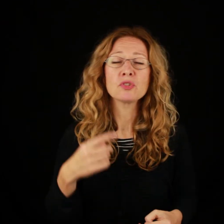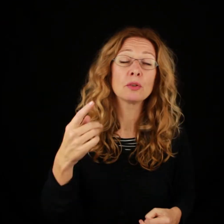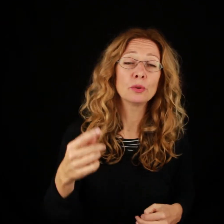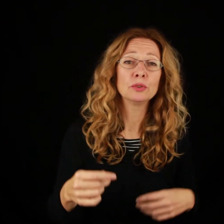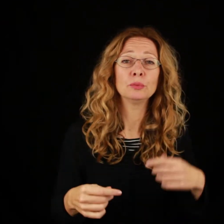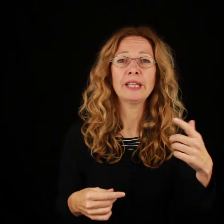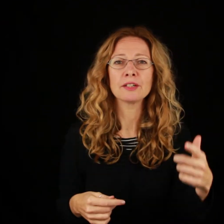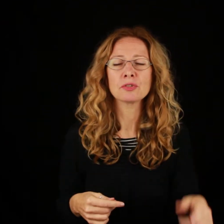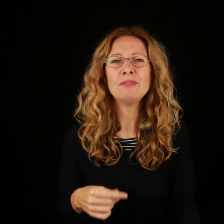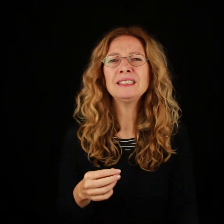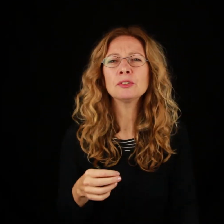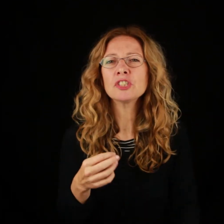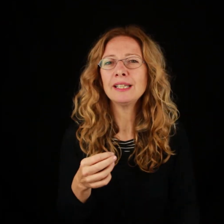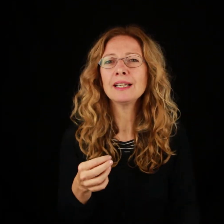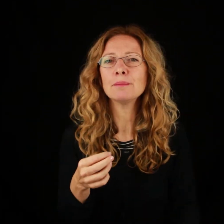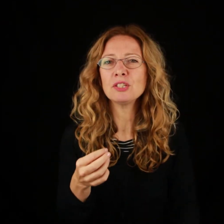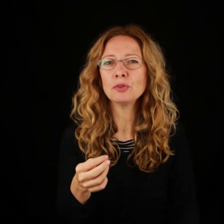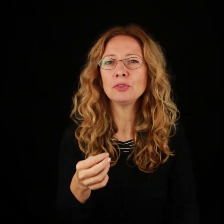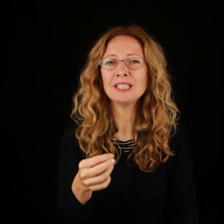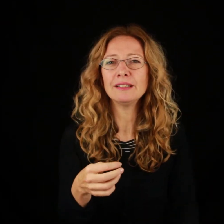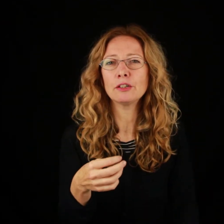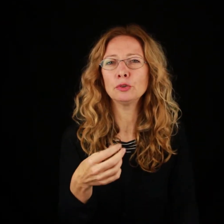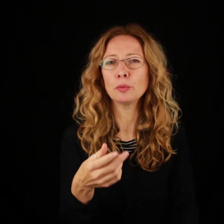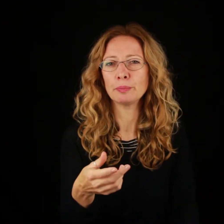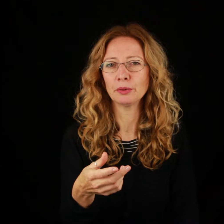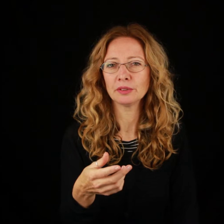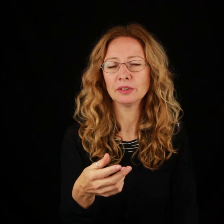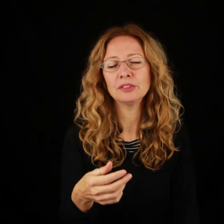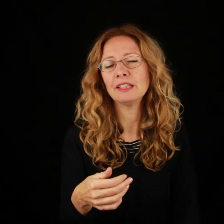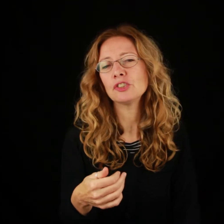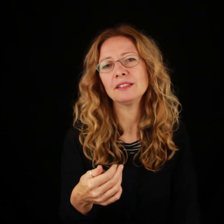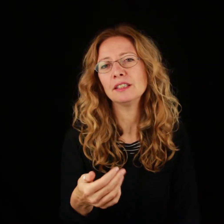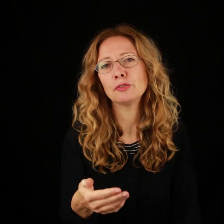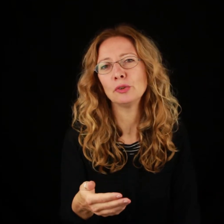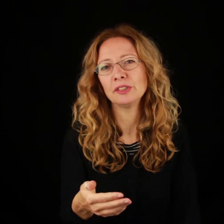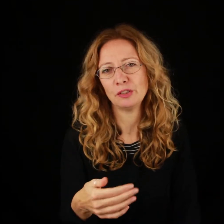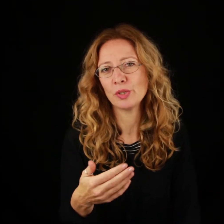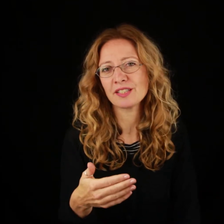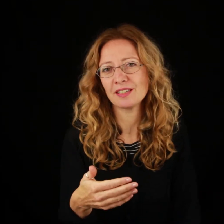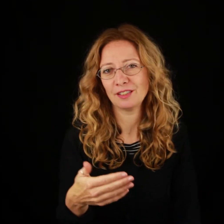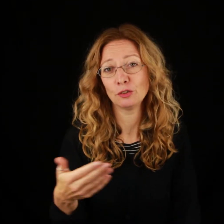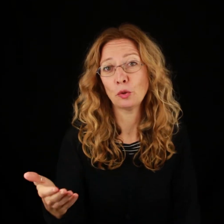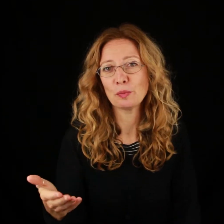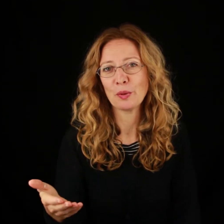un secondo, un terzo, a volte non c'è neanche bisogno di chiederlo doppio. Te lo danno già di default il whisky, doppio.